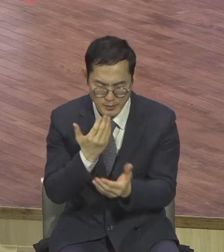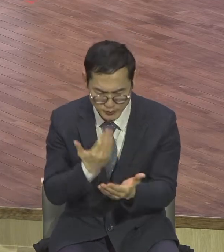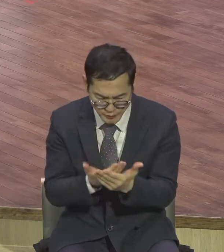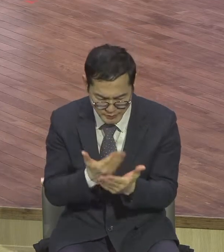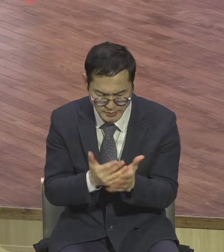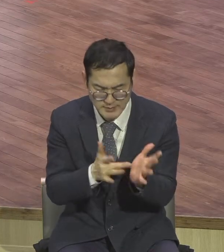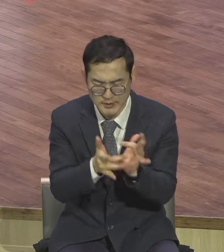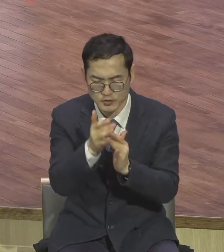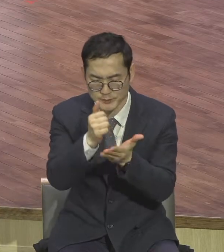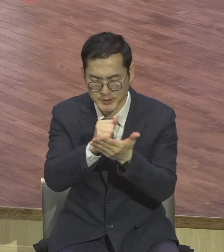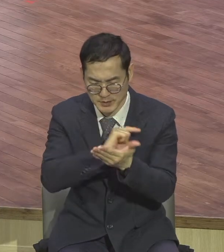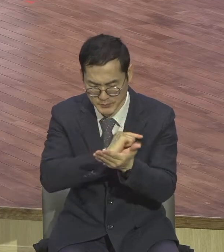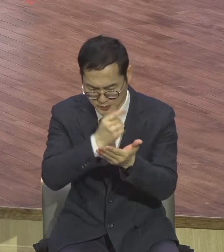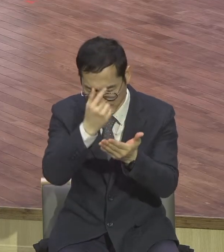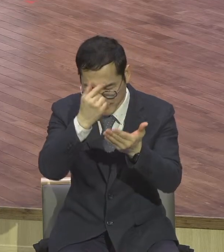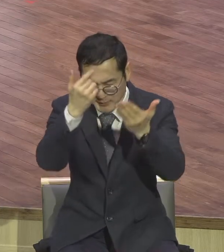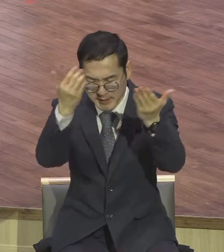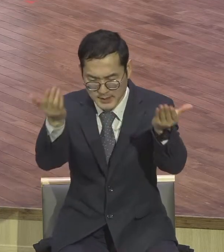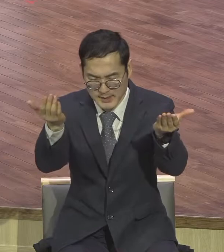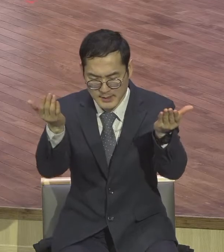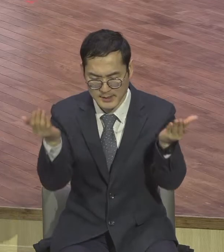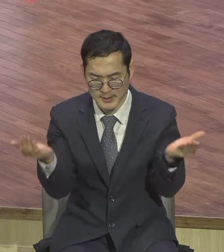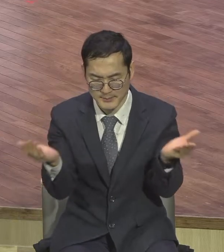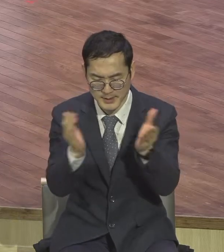예수의 손 받들어 기도합니다 아멘